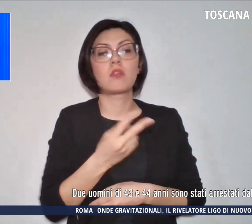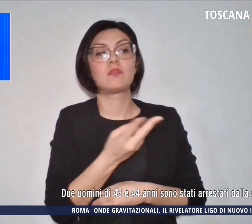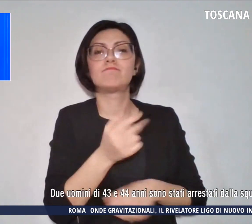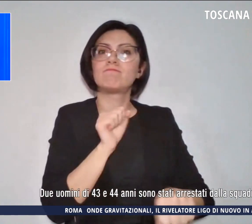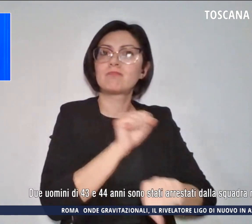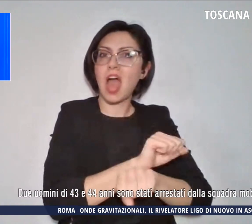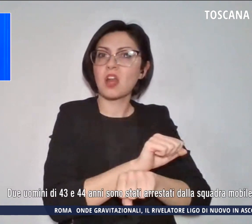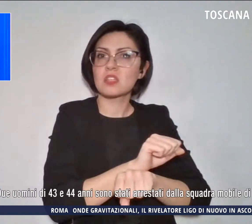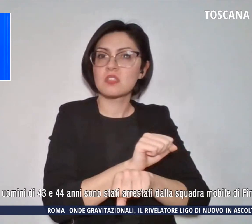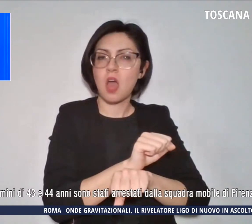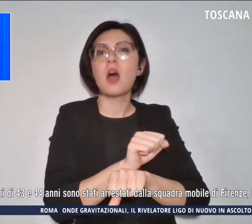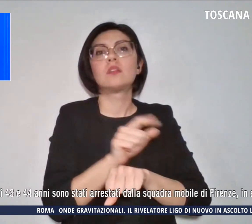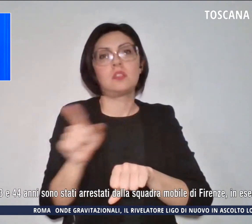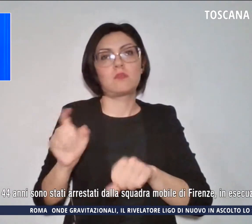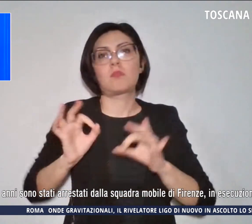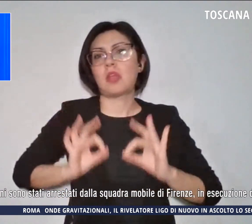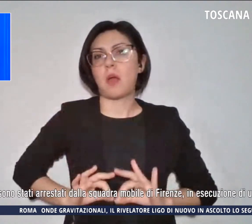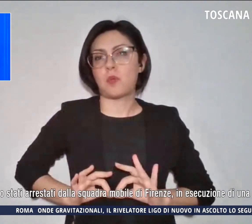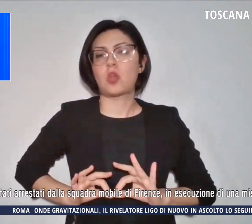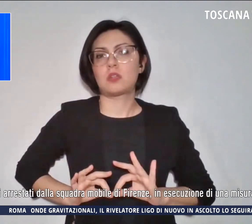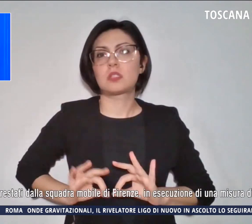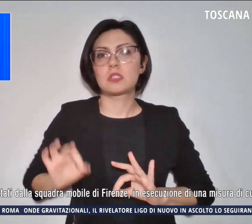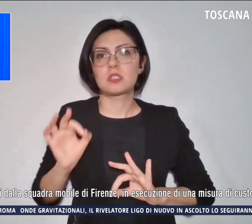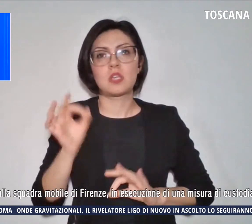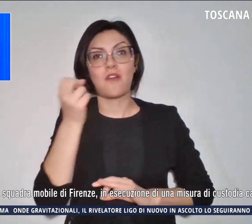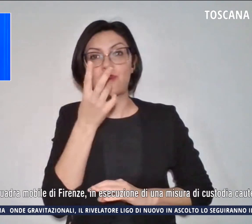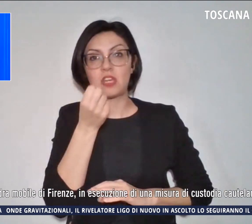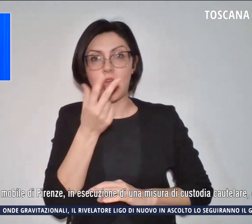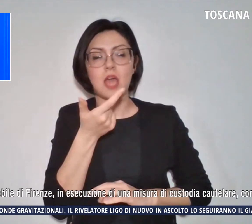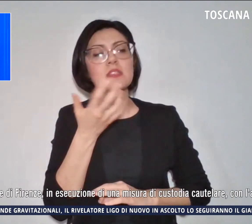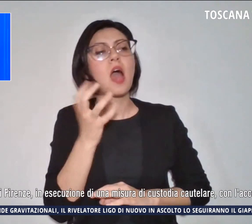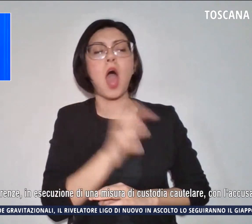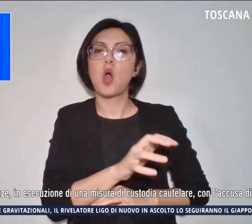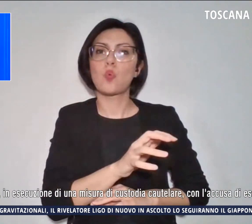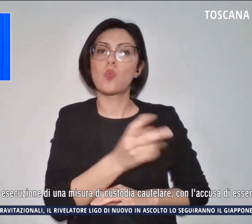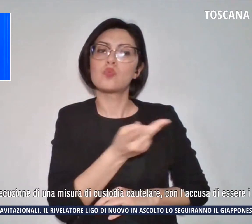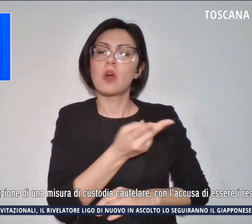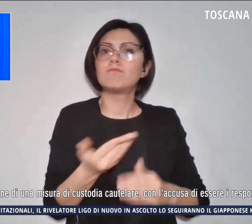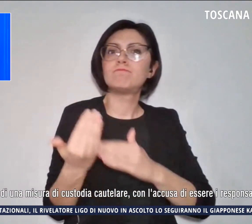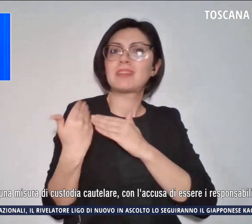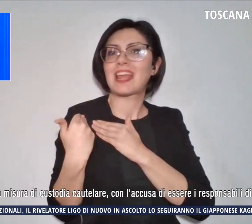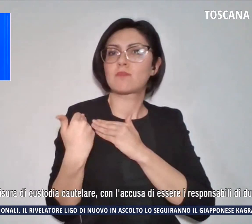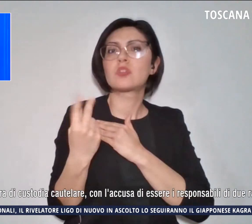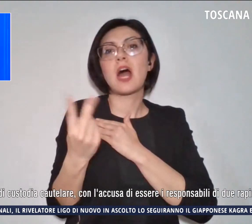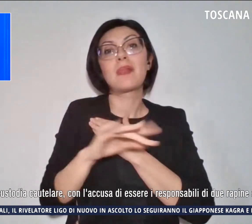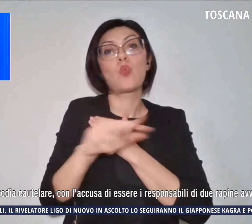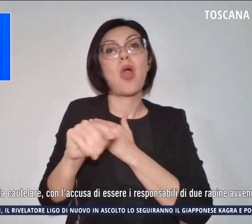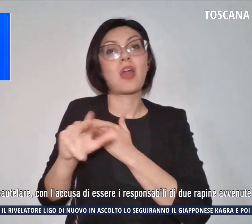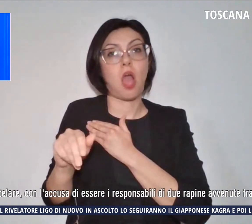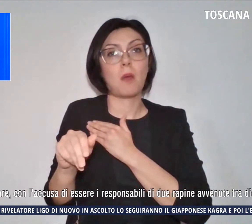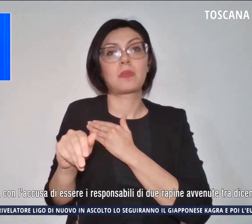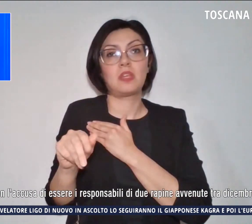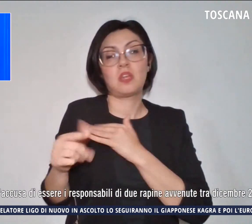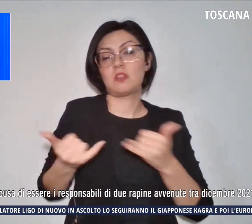mobile di Firenze con l'accusa di essere responsabili di due rapine avvenute tra dicembre